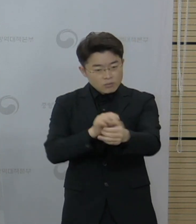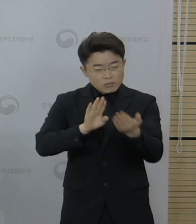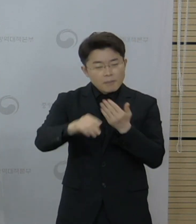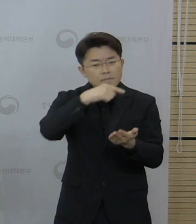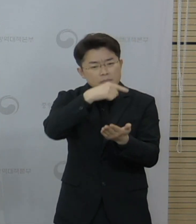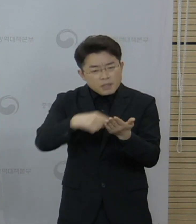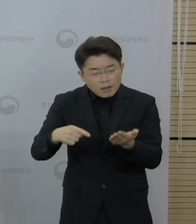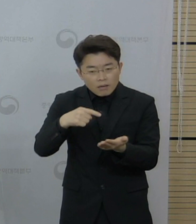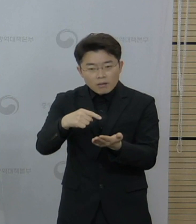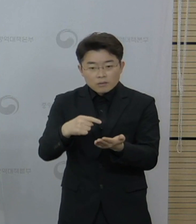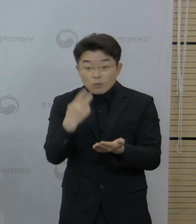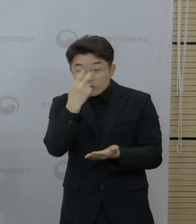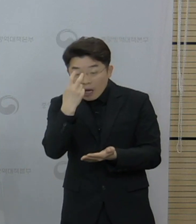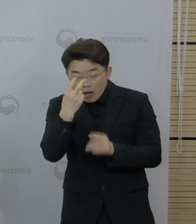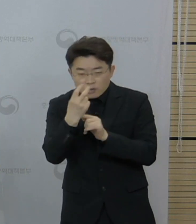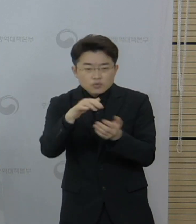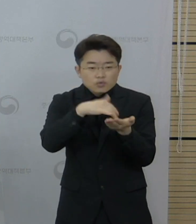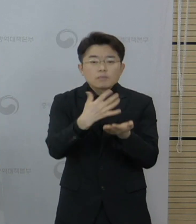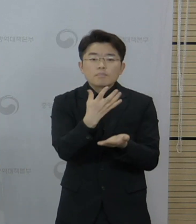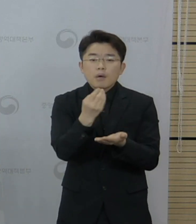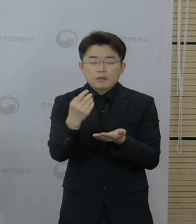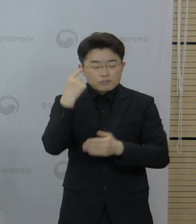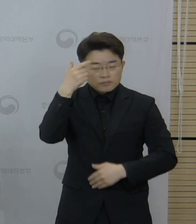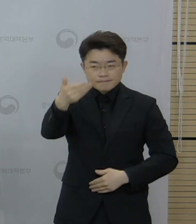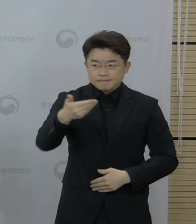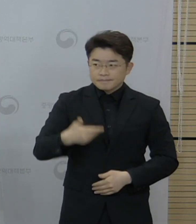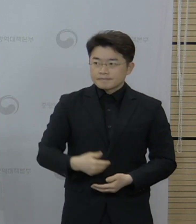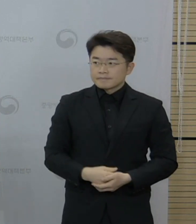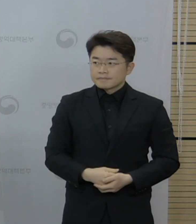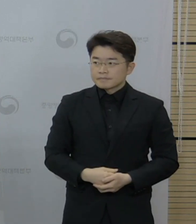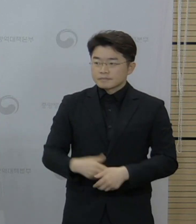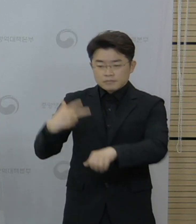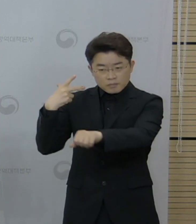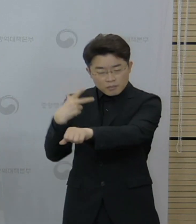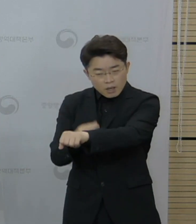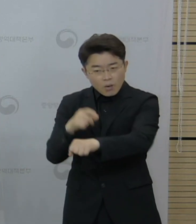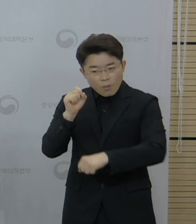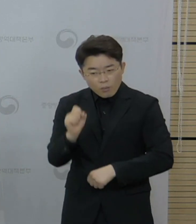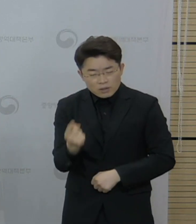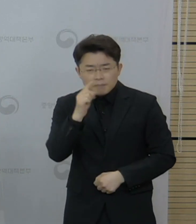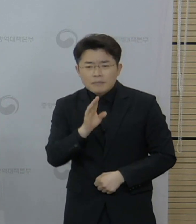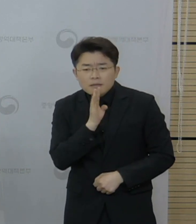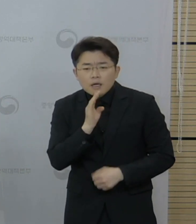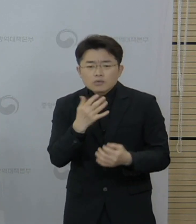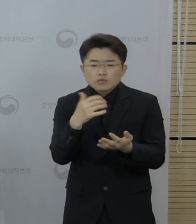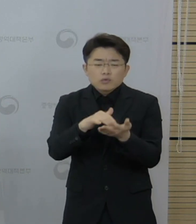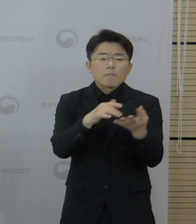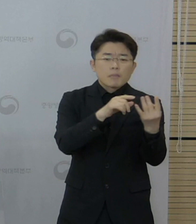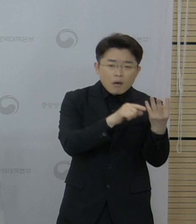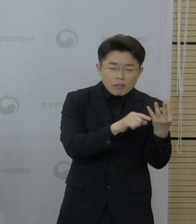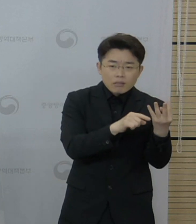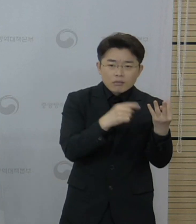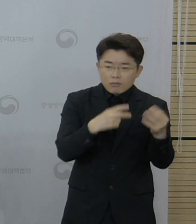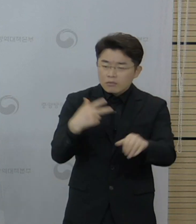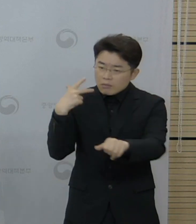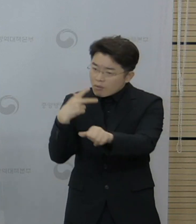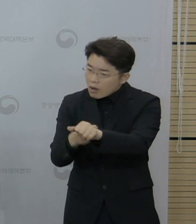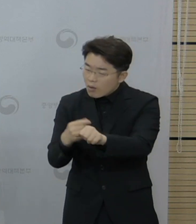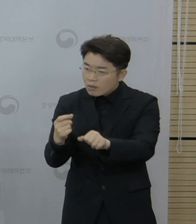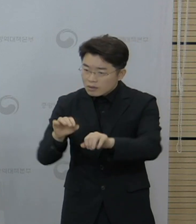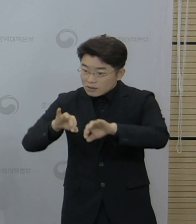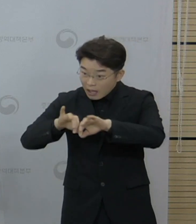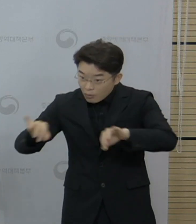사례는 몇 건이며 이 중 연관성이 있다고 인정된 경우는 총 몇 건인지 피해조사